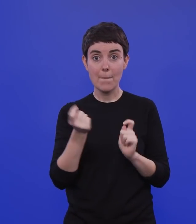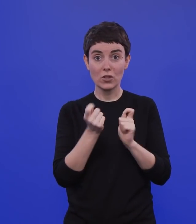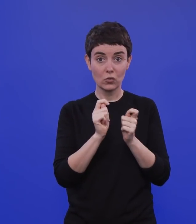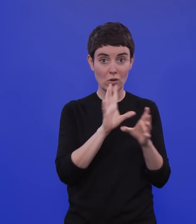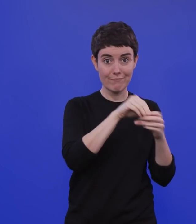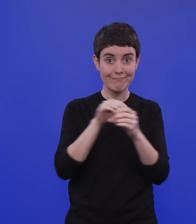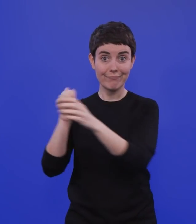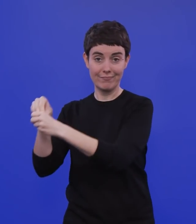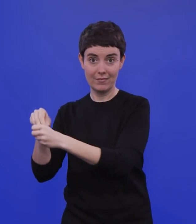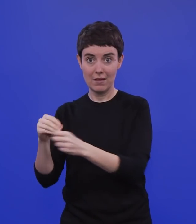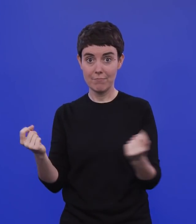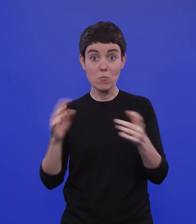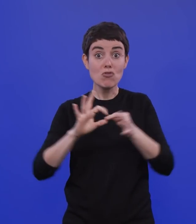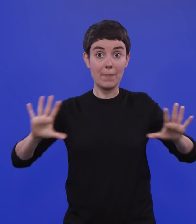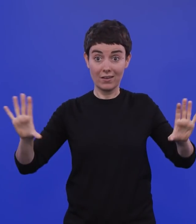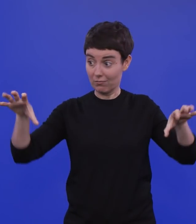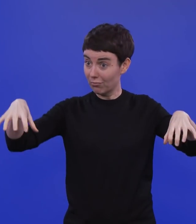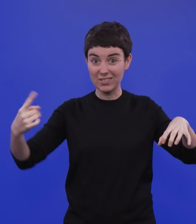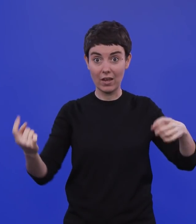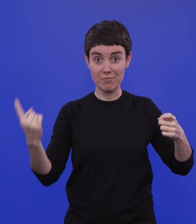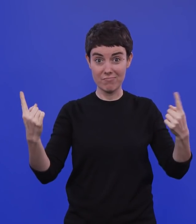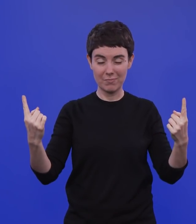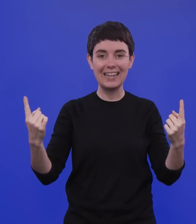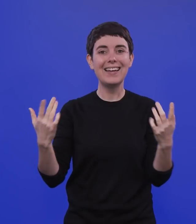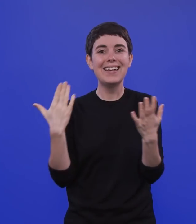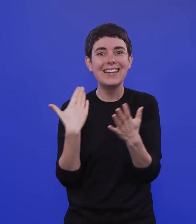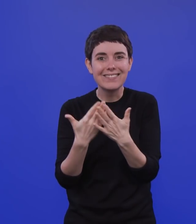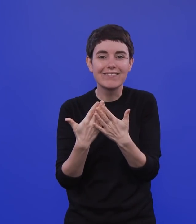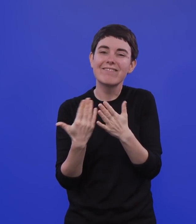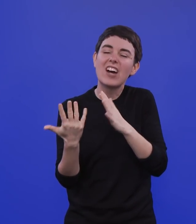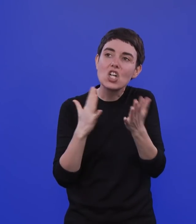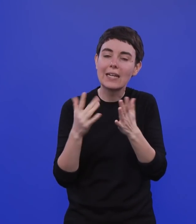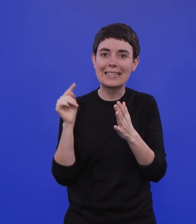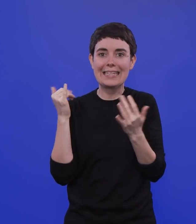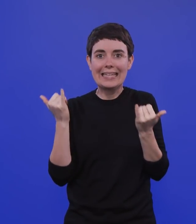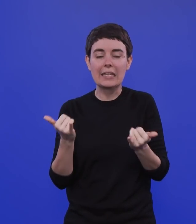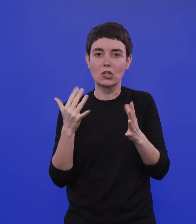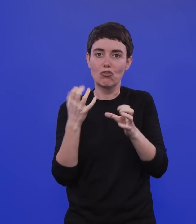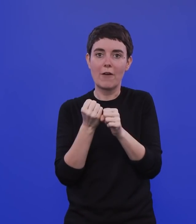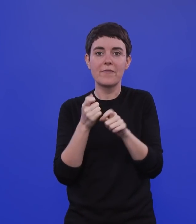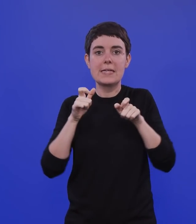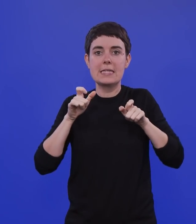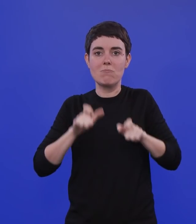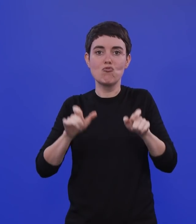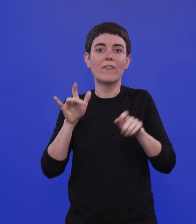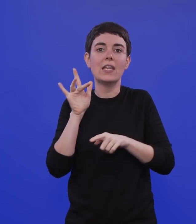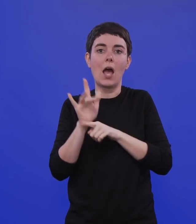Kenntnis sollte man davon ausgehen, dass hier jetzt ein Immun-Escape vorliegt. Also das Ganze bleibt eine sehr relevante